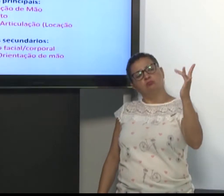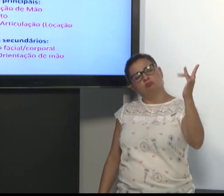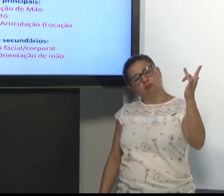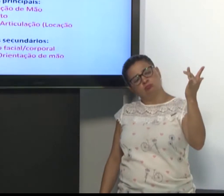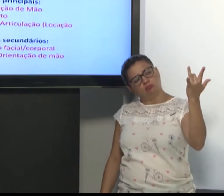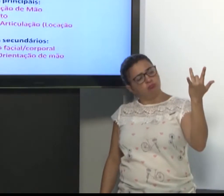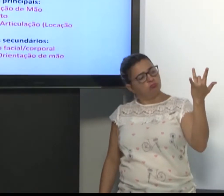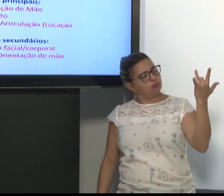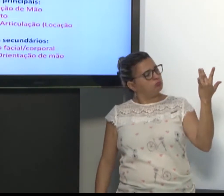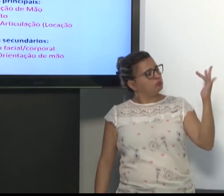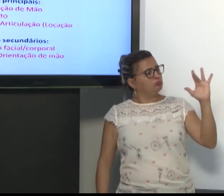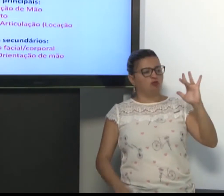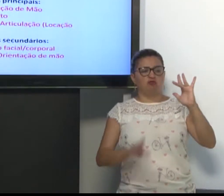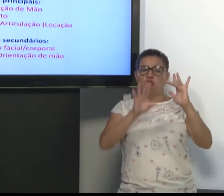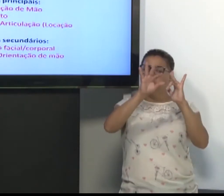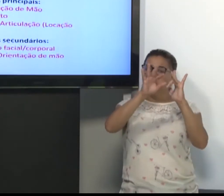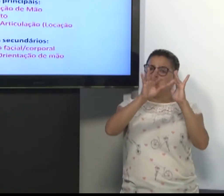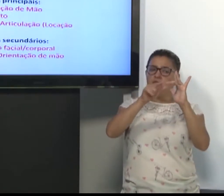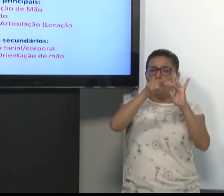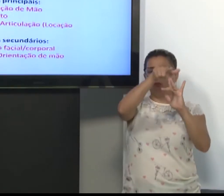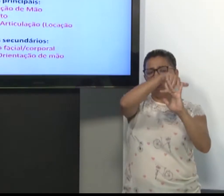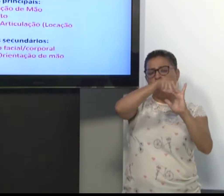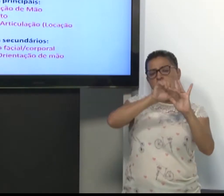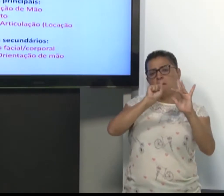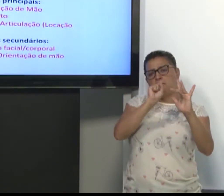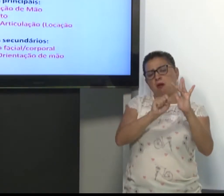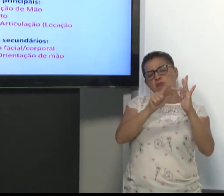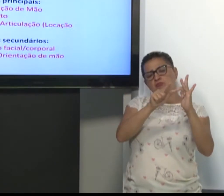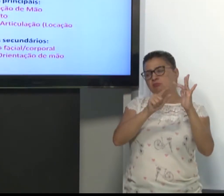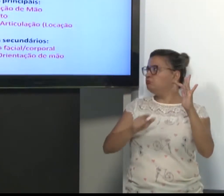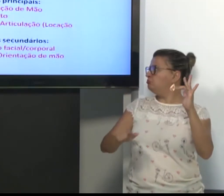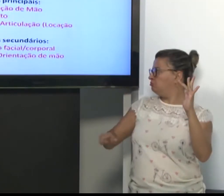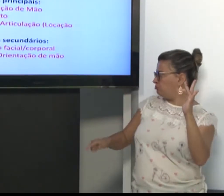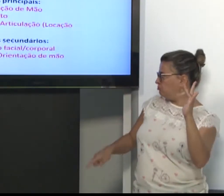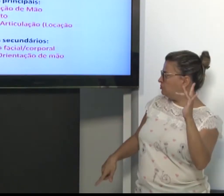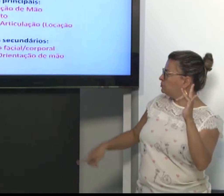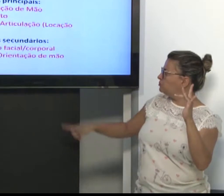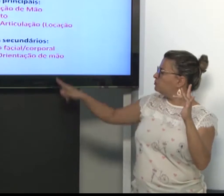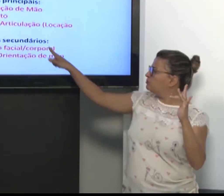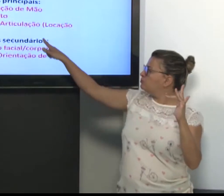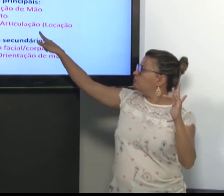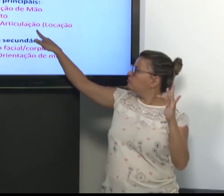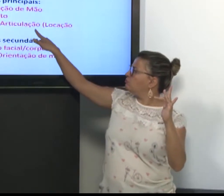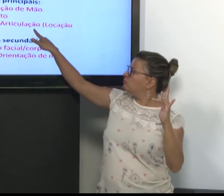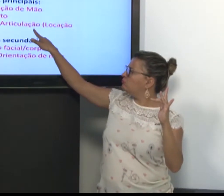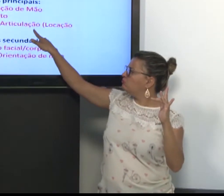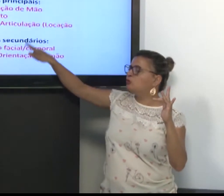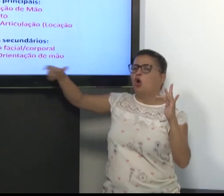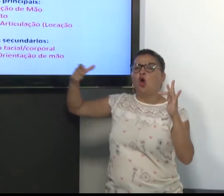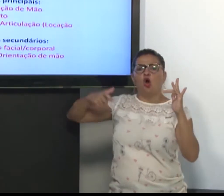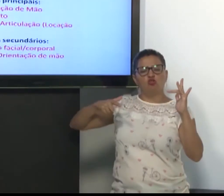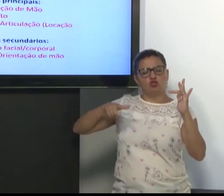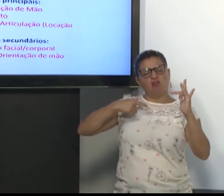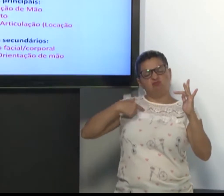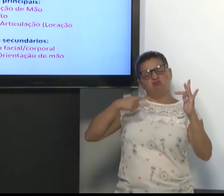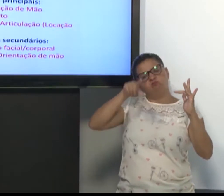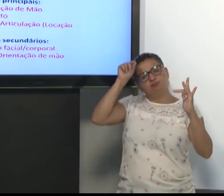Apenas esse dedo mexe, os outros estão parados. Qual ponto de articulação? Eu escolho aqui o espaço